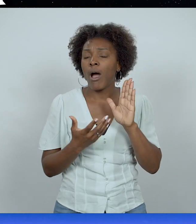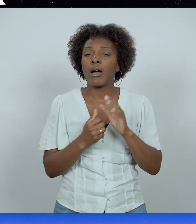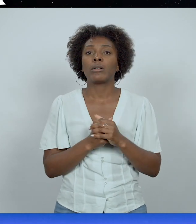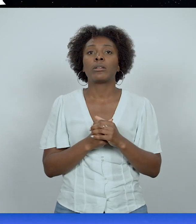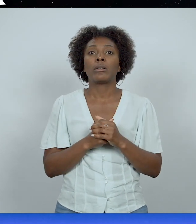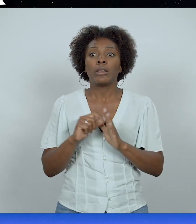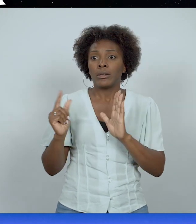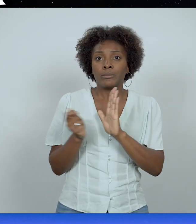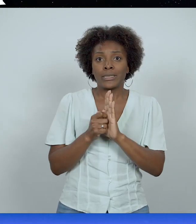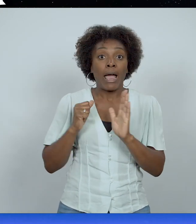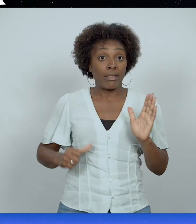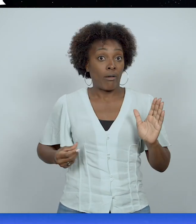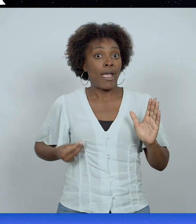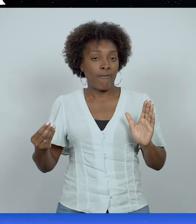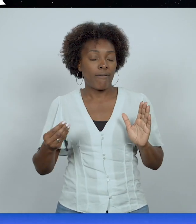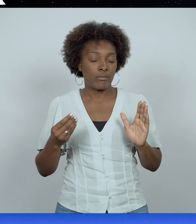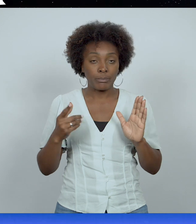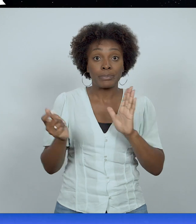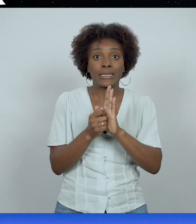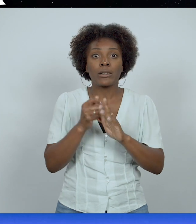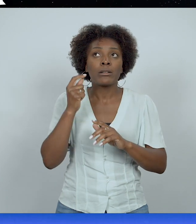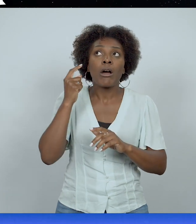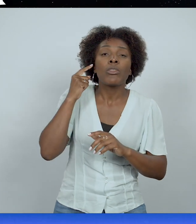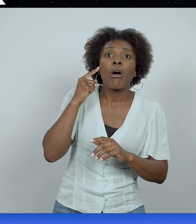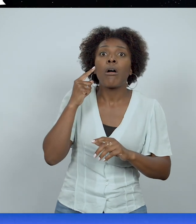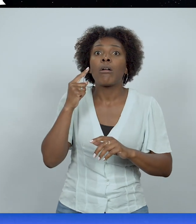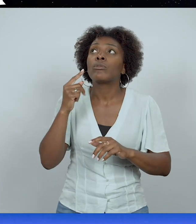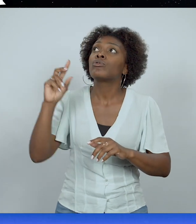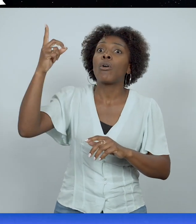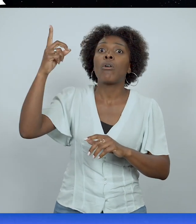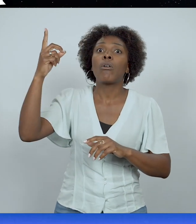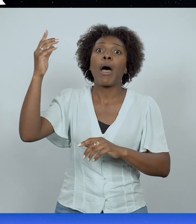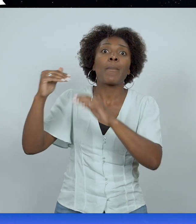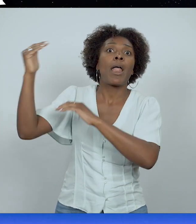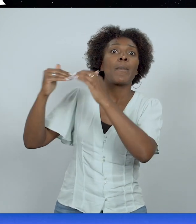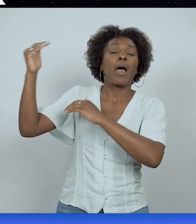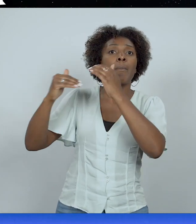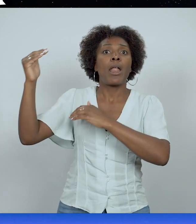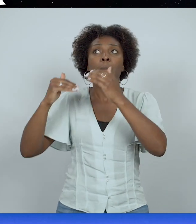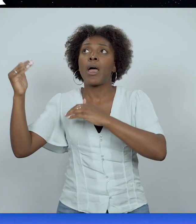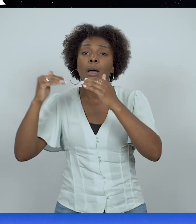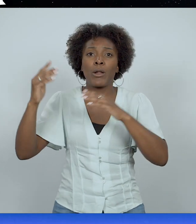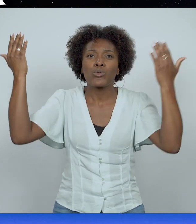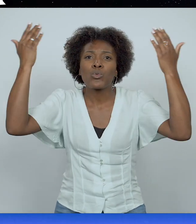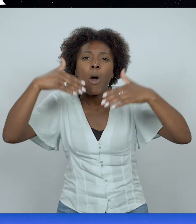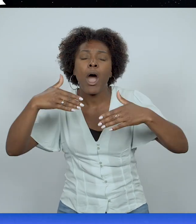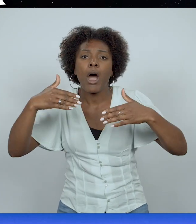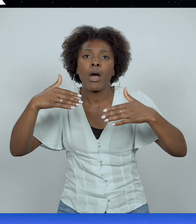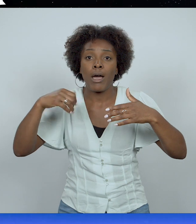entendirent, donc Adam et Ève, quand ils entendirent la voix de l'éternel Dieu en train de parcourir le jardin vers le soir, « L'homme et sa